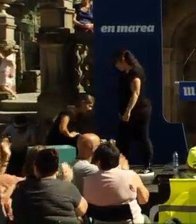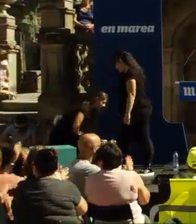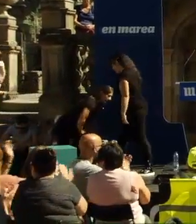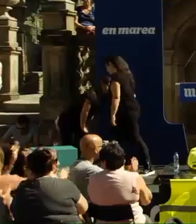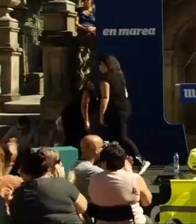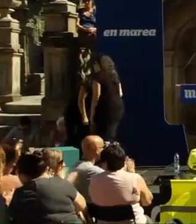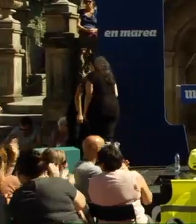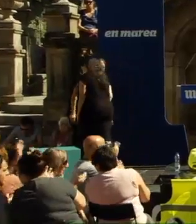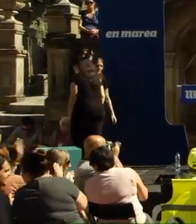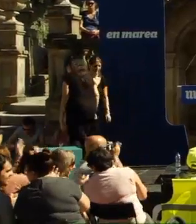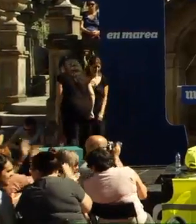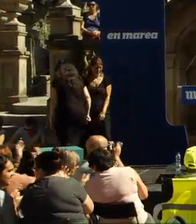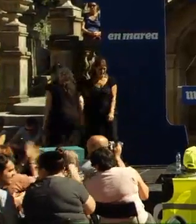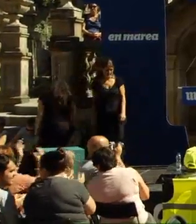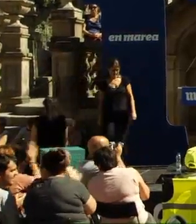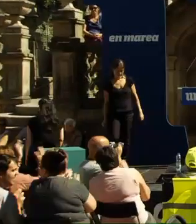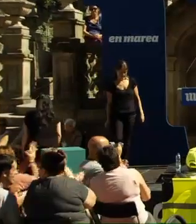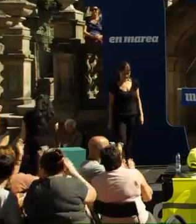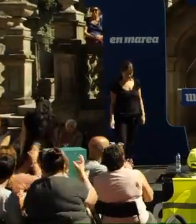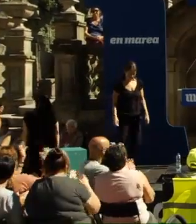aplausos aplausos aplausos aplausos aplausos aplausos